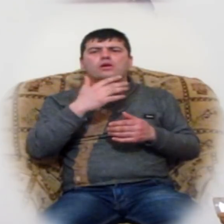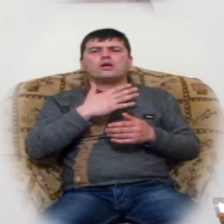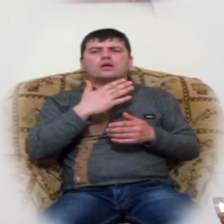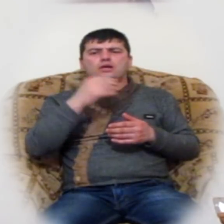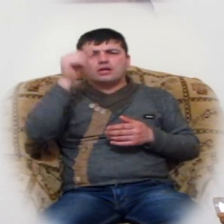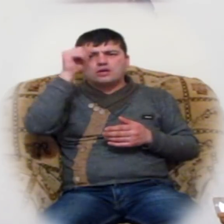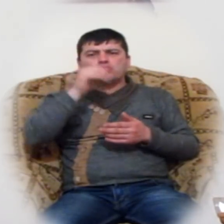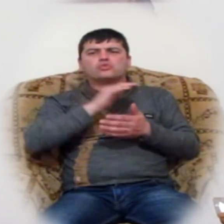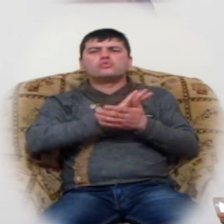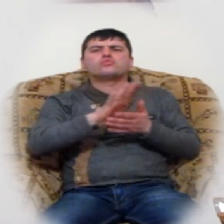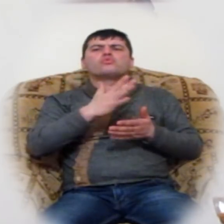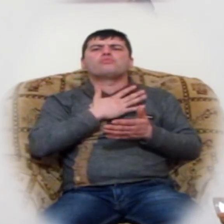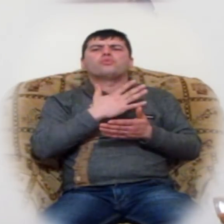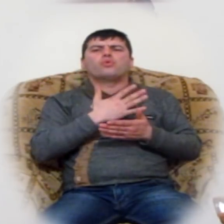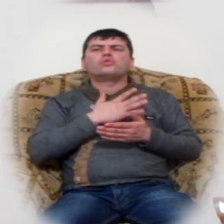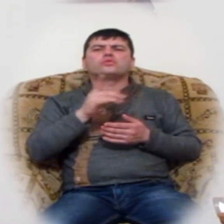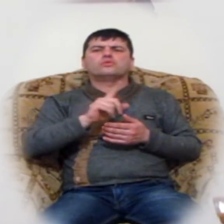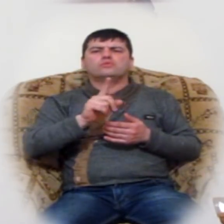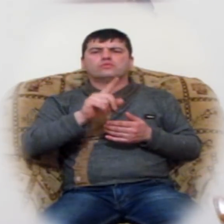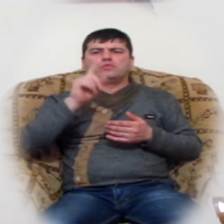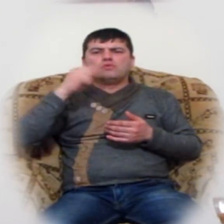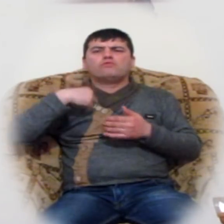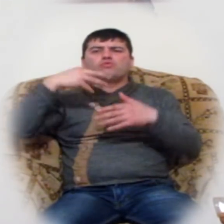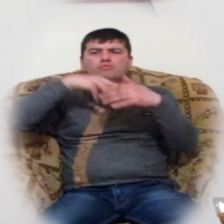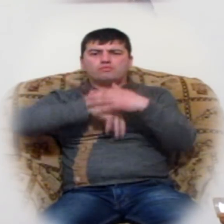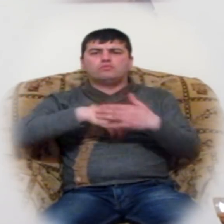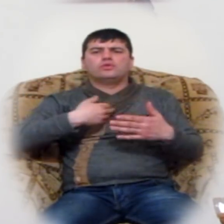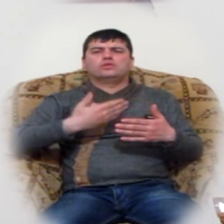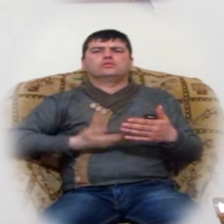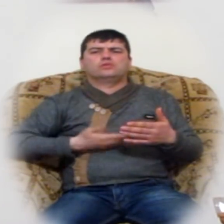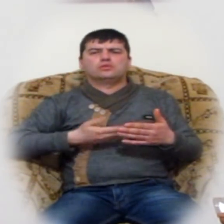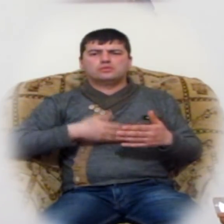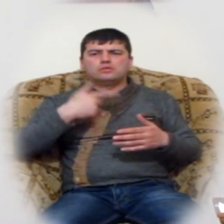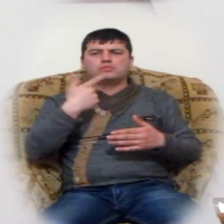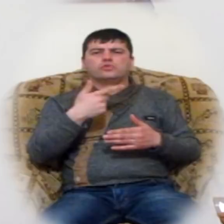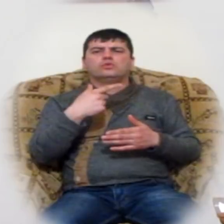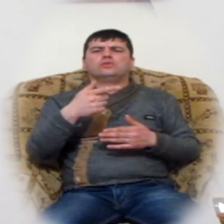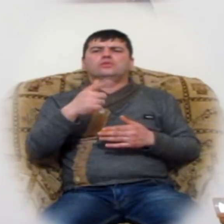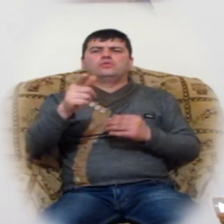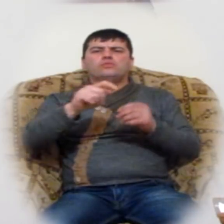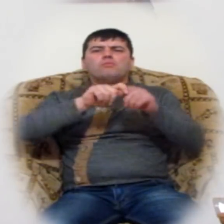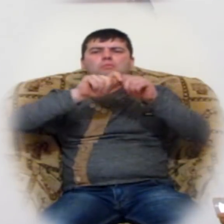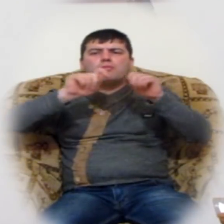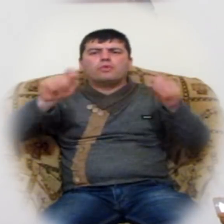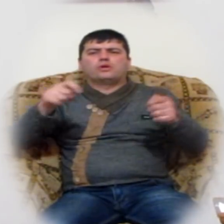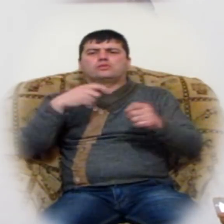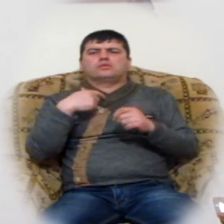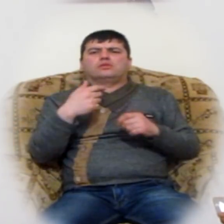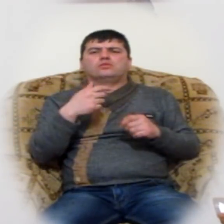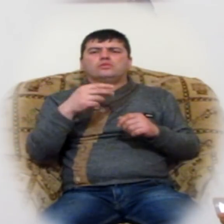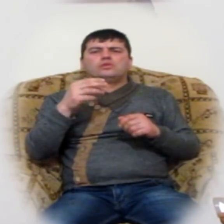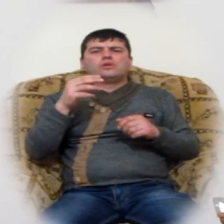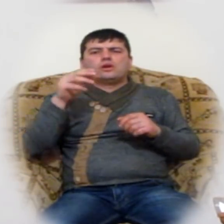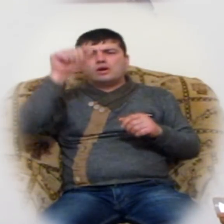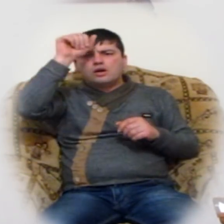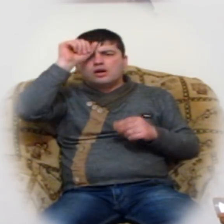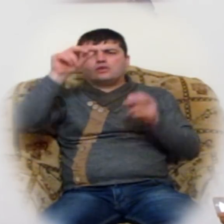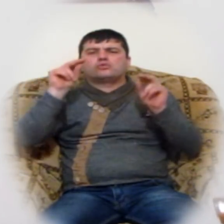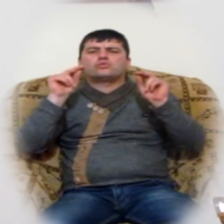ին է, որը մեր մեջ է ապրում ու ինքն է բացահայտում աստո ճշմարդությունները, շ